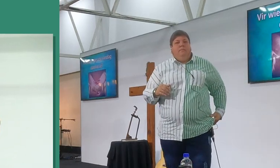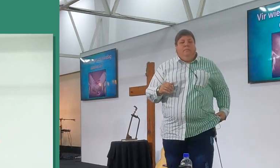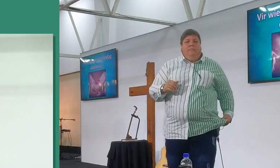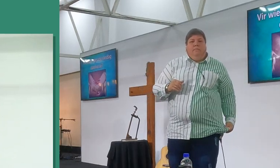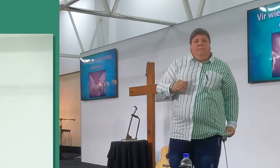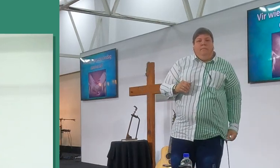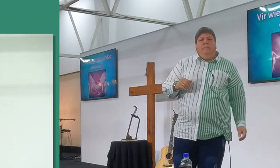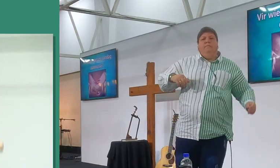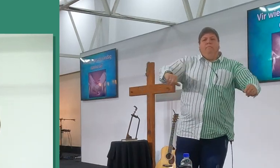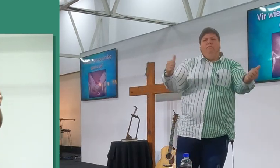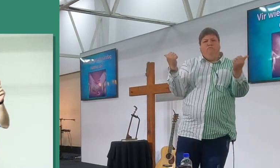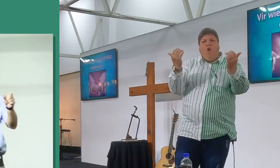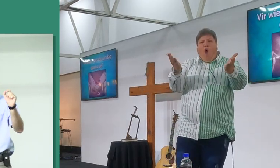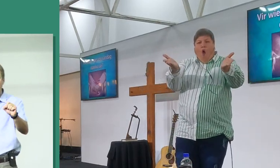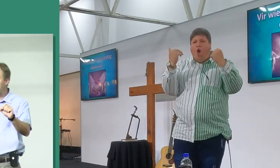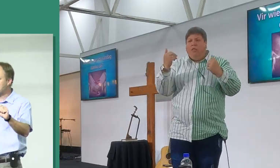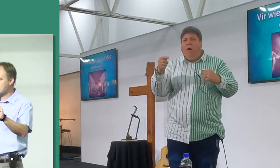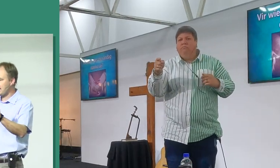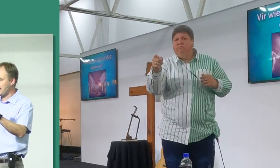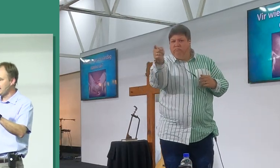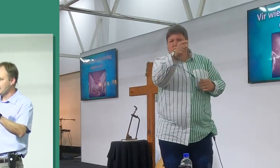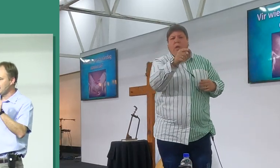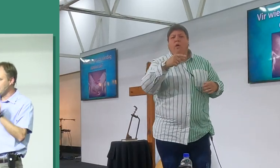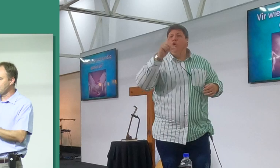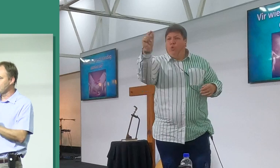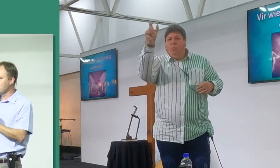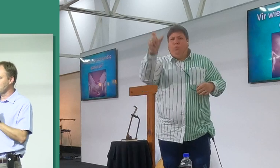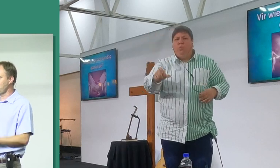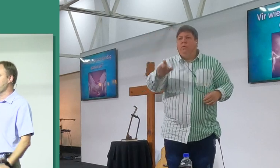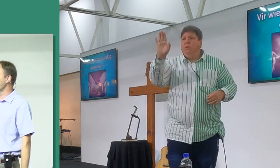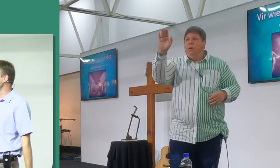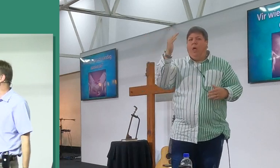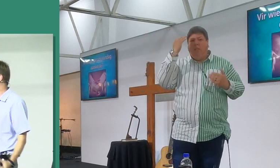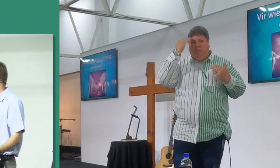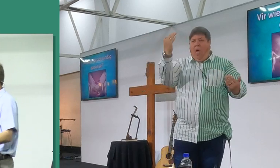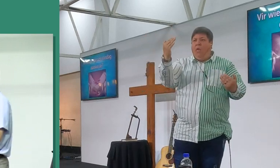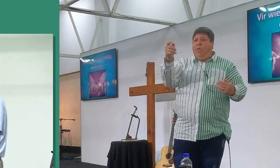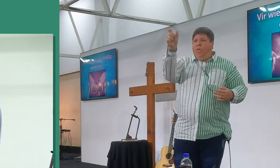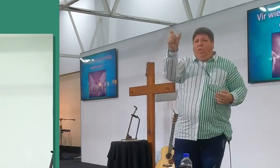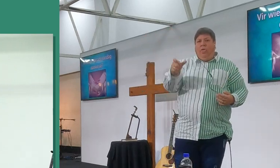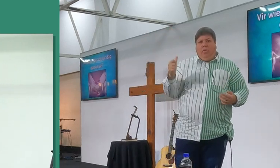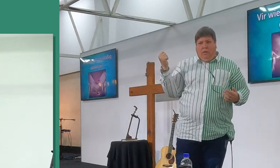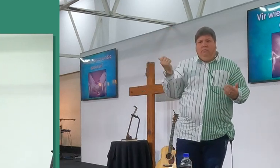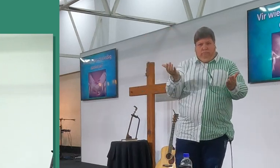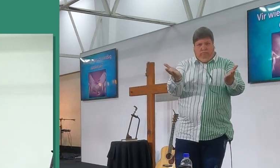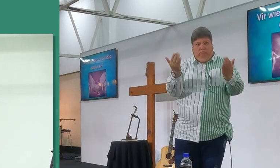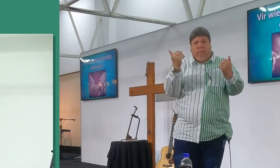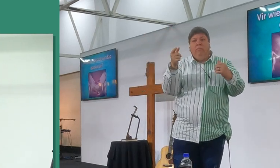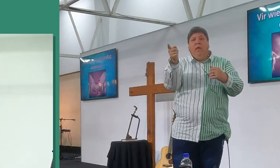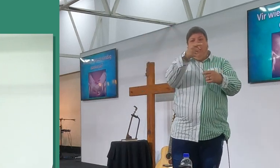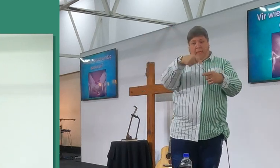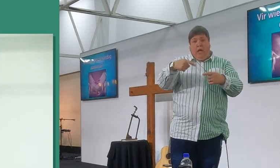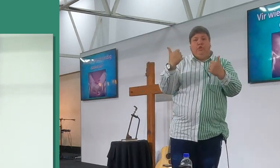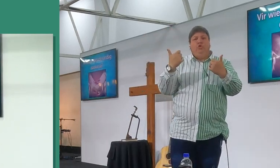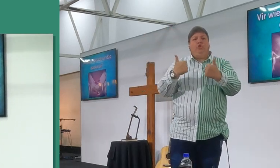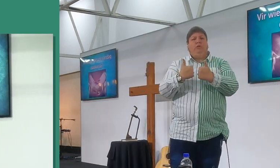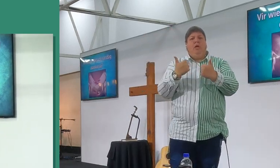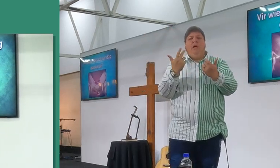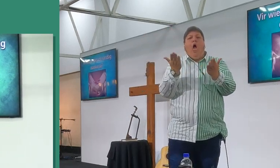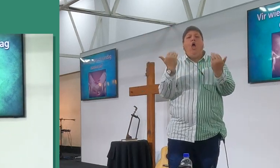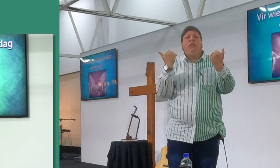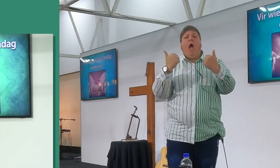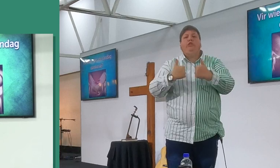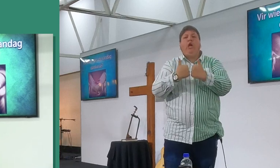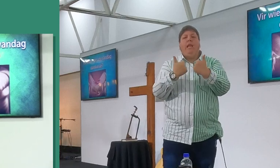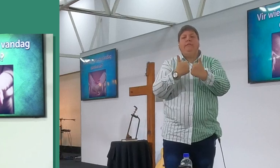wie gaan jy dankie sê? Vir wie gaan jy dankie sê, hier die week? Nou, is bezig met ons naamloose helde, en die van julle wat die boekie volg,